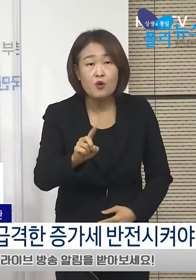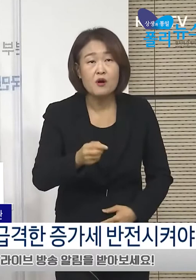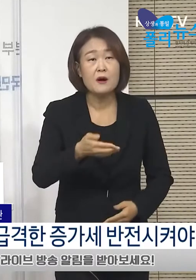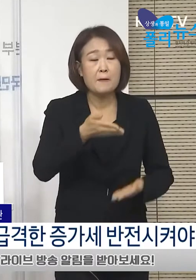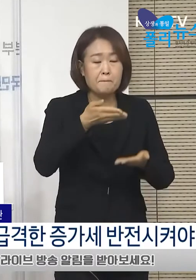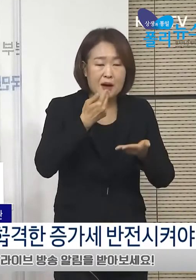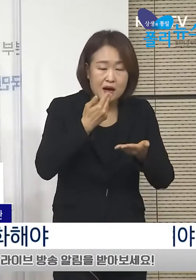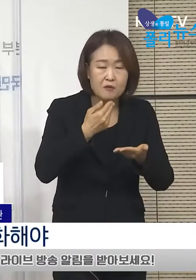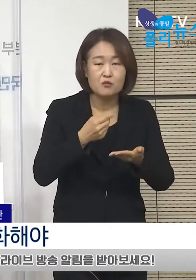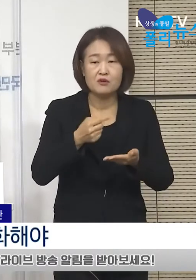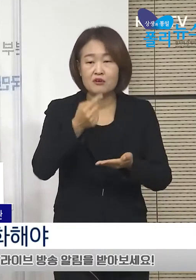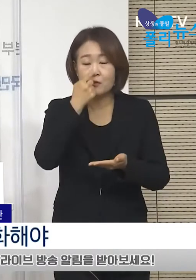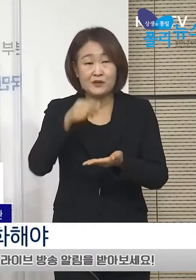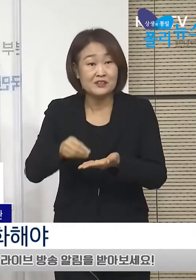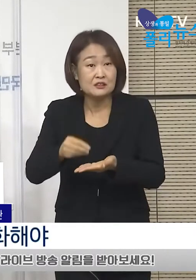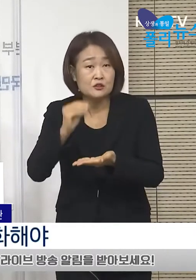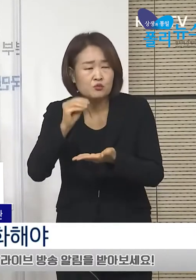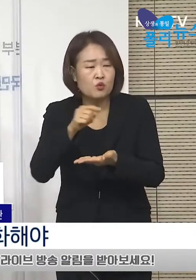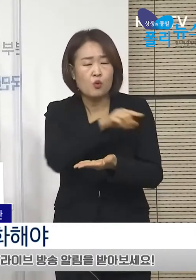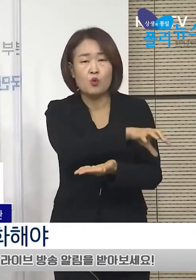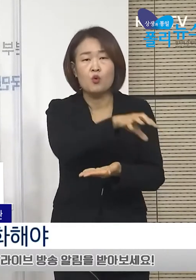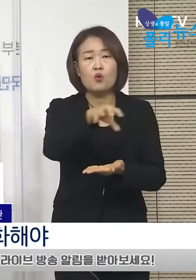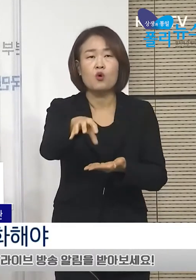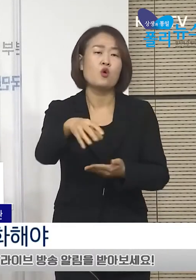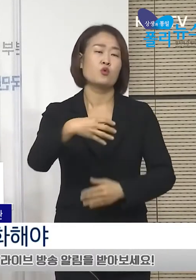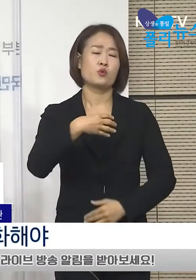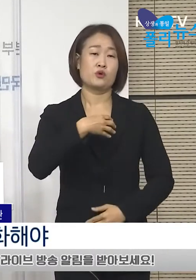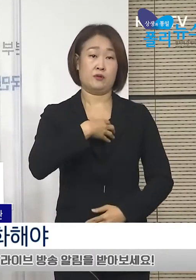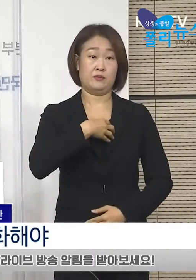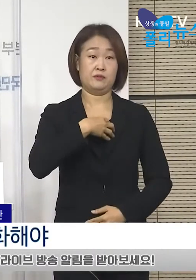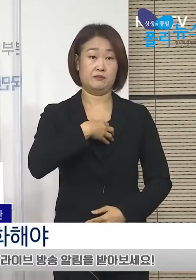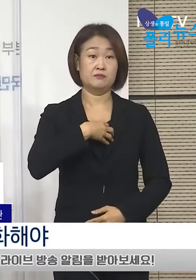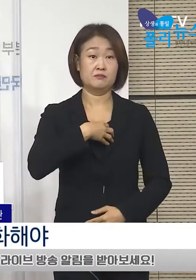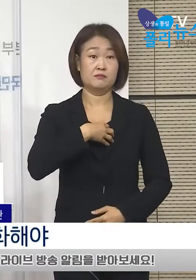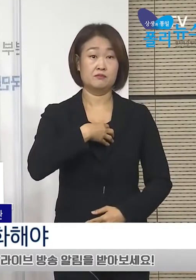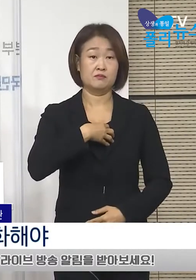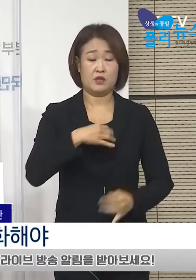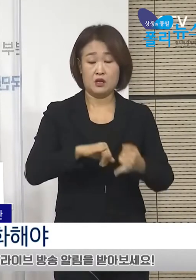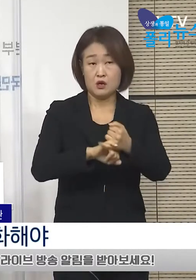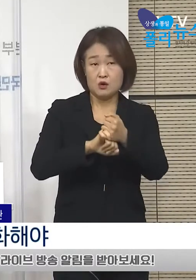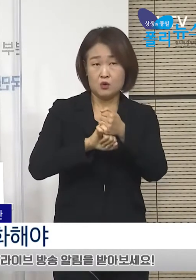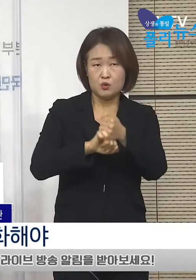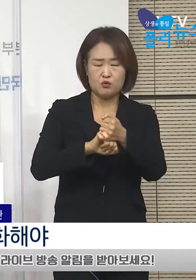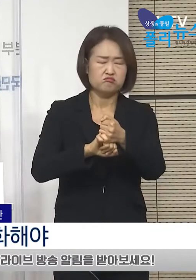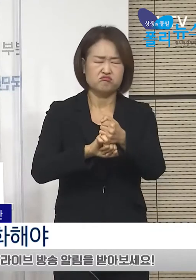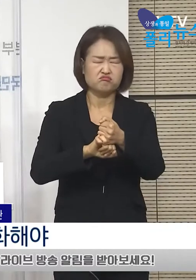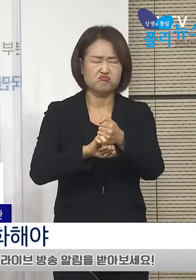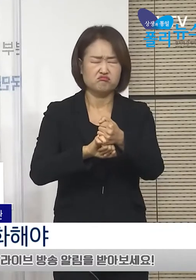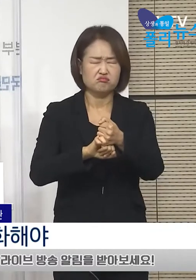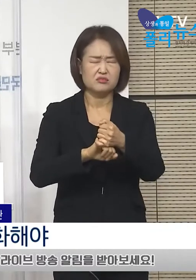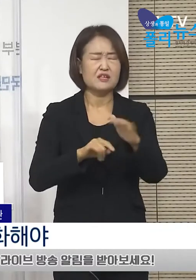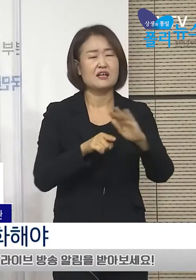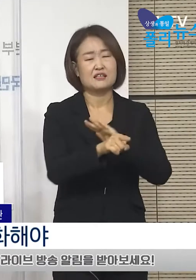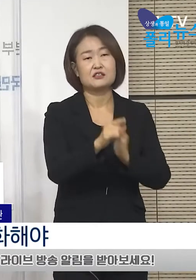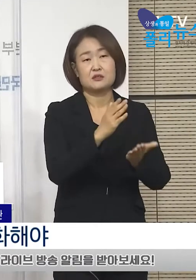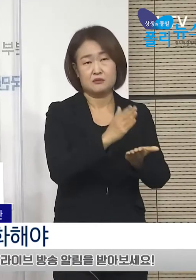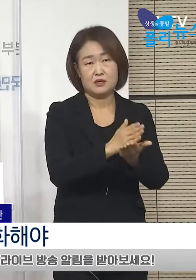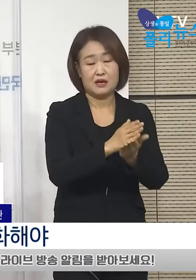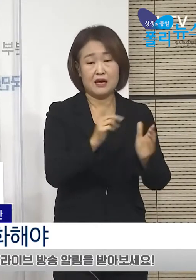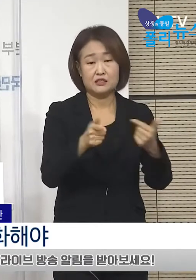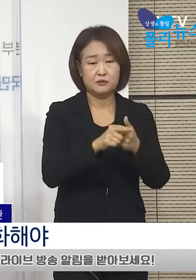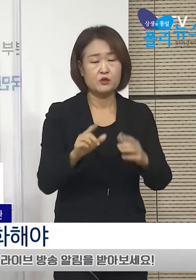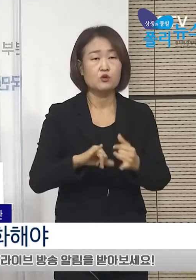수반되는 모임은 위험도가 무척 높은 만큼 반드시 자제하여 주실 것을 당부드립니다.